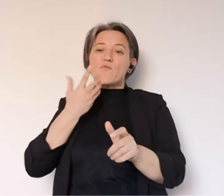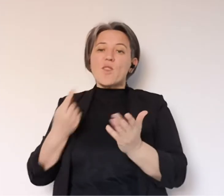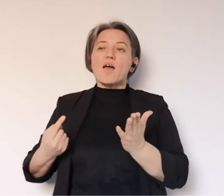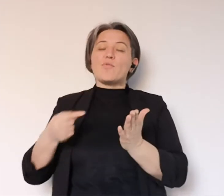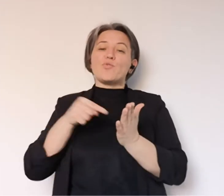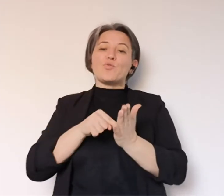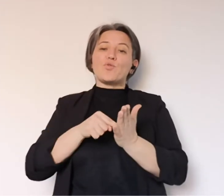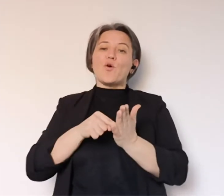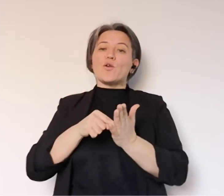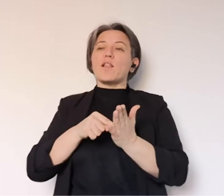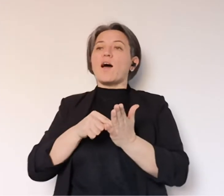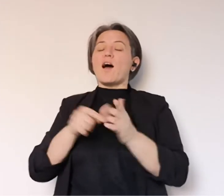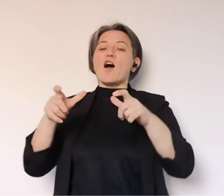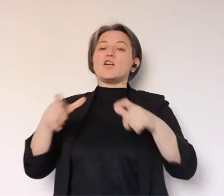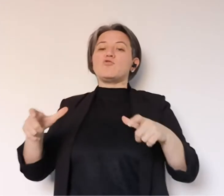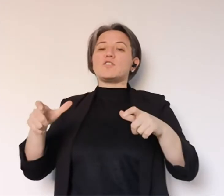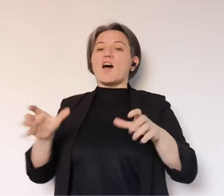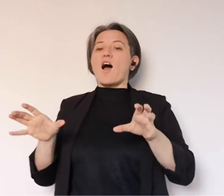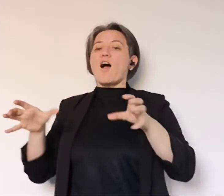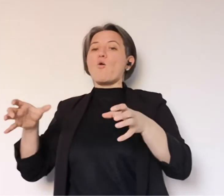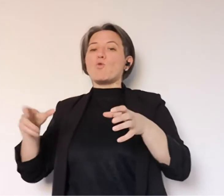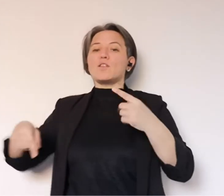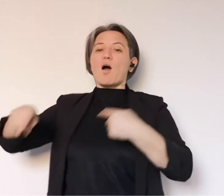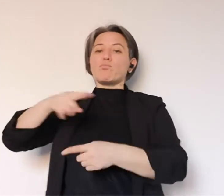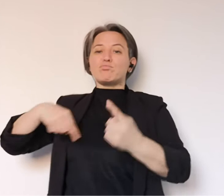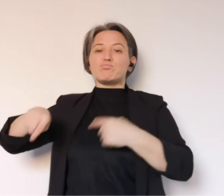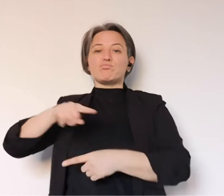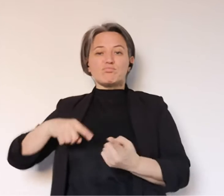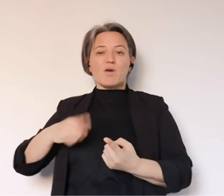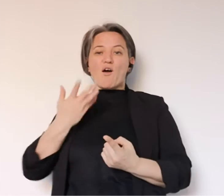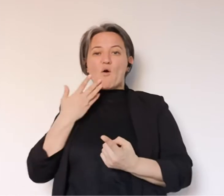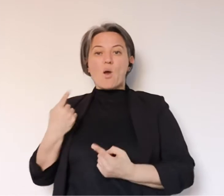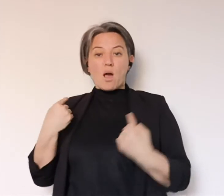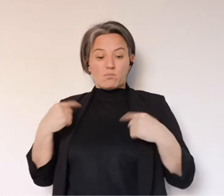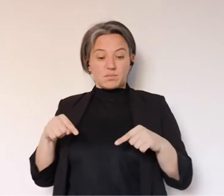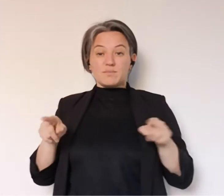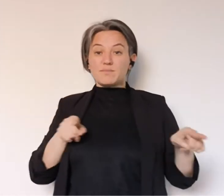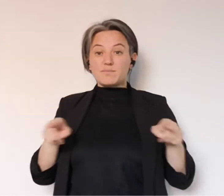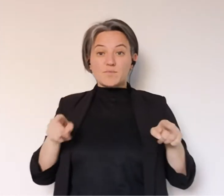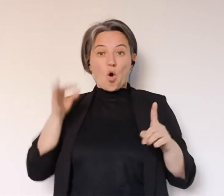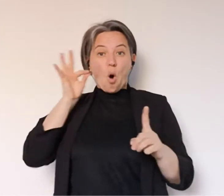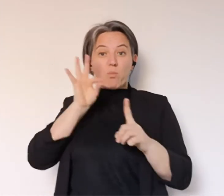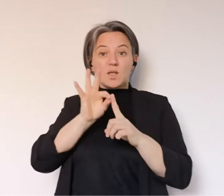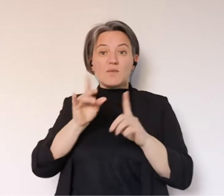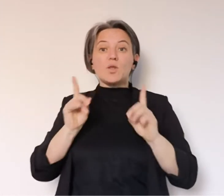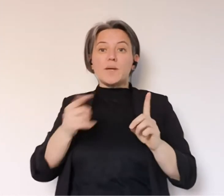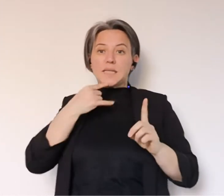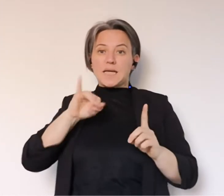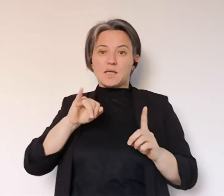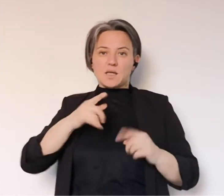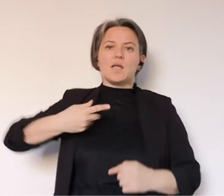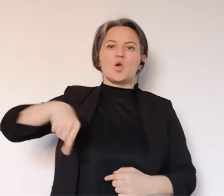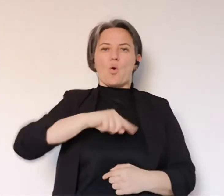normalità, qualcuno dice semplicemente di poter rivivere la mia città, la mia comunità, bene sappiate che